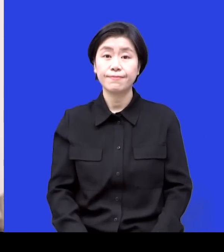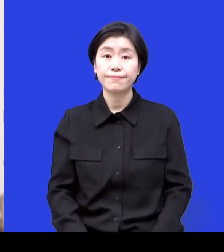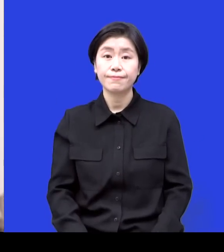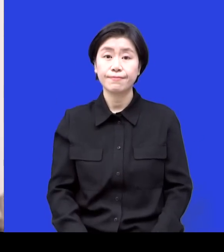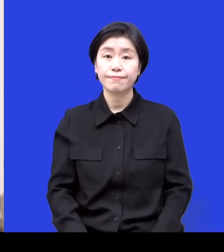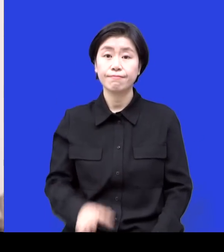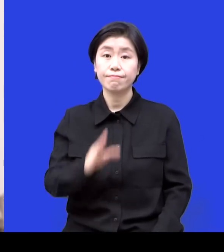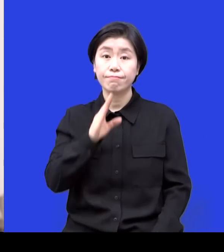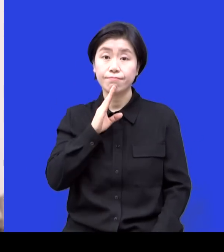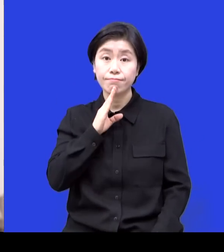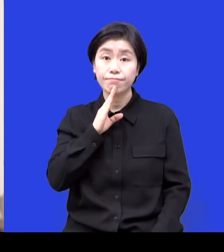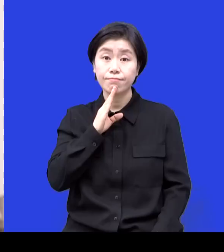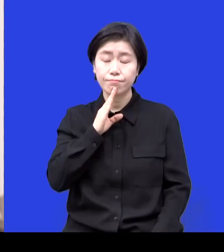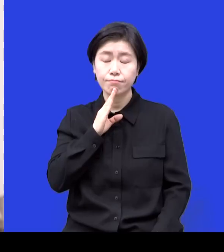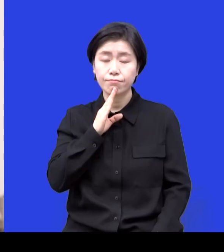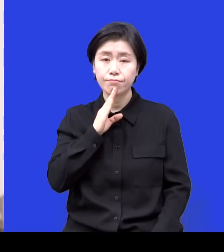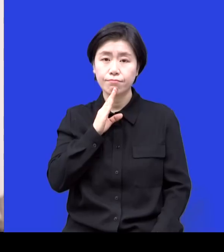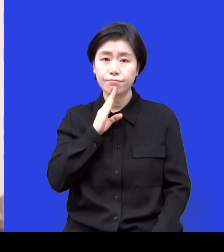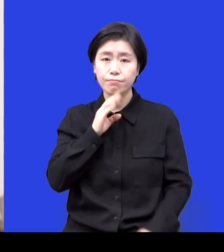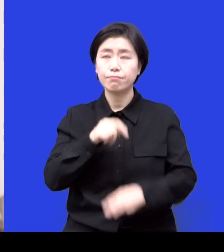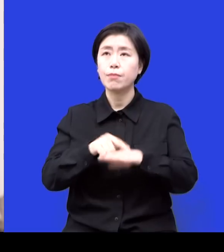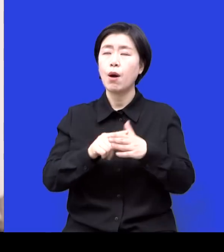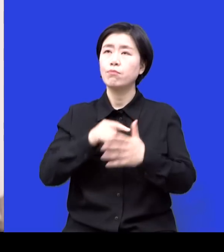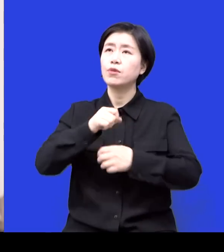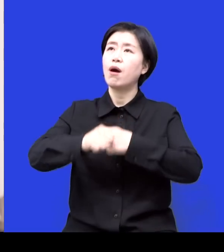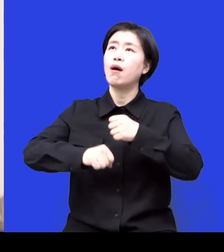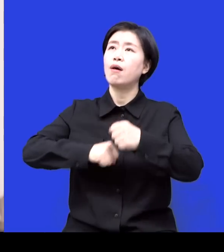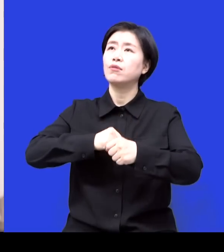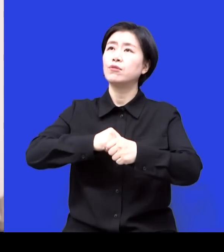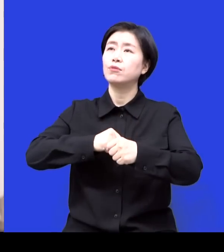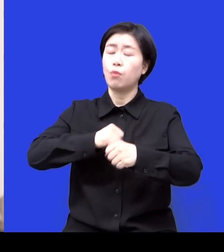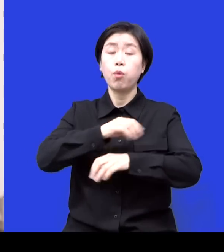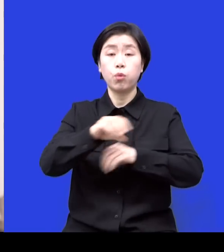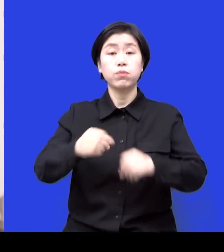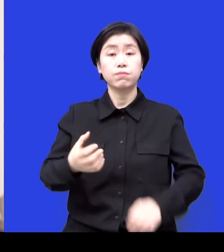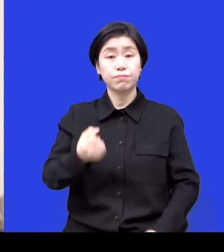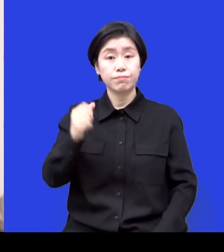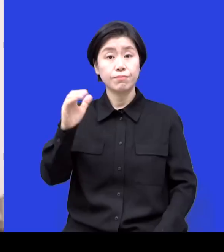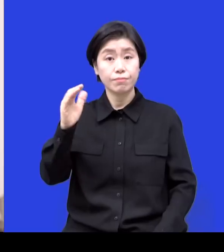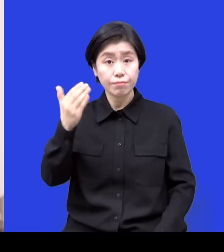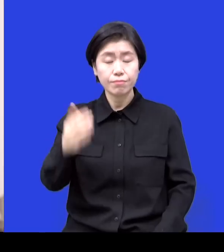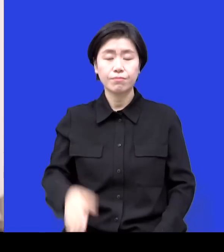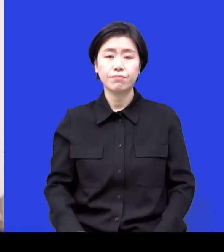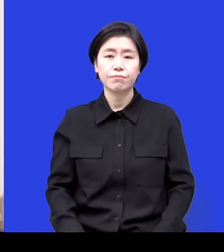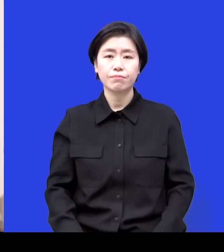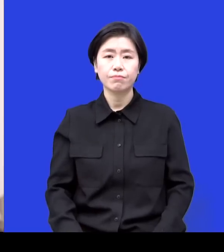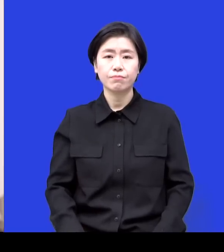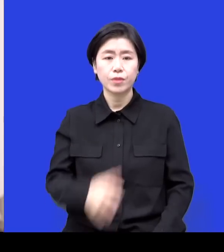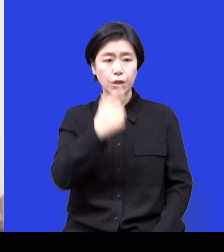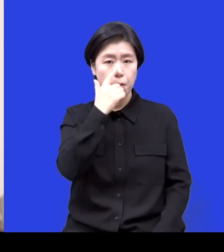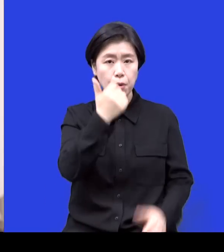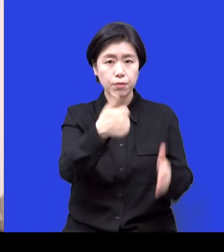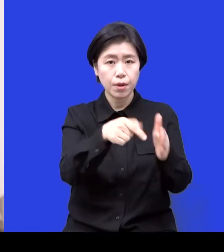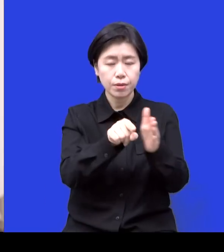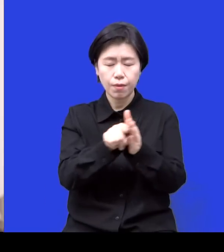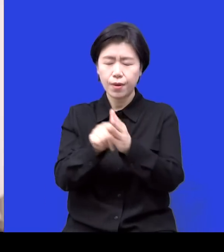자유로워진 거죠 오히려 그 아빠의 투병 과정을 통해서 많이 기도하고 많이 성장하게 됐던 것 같아요